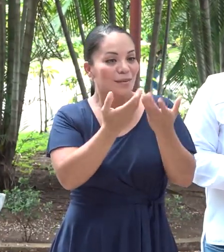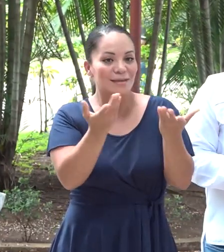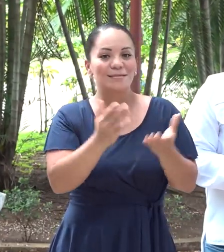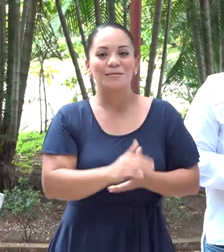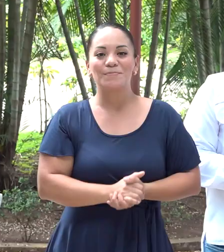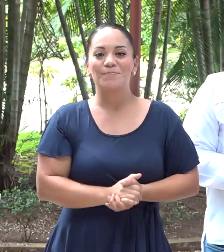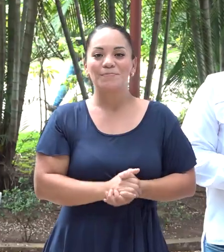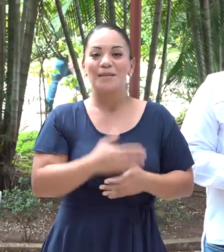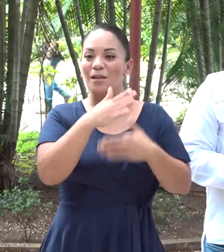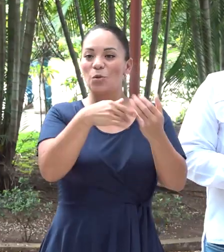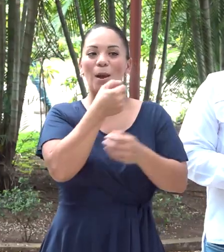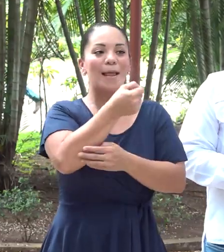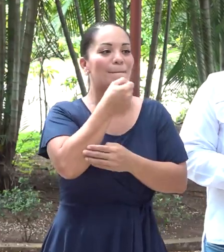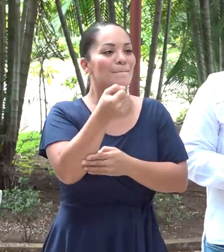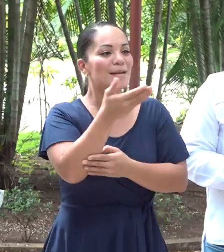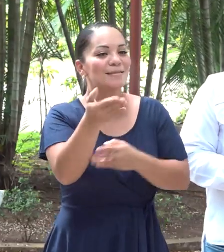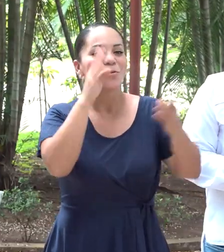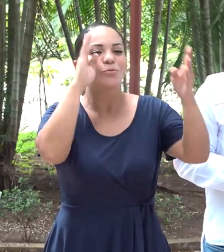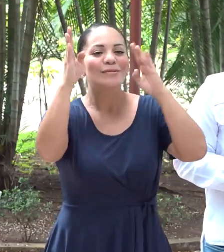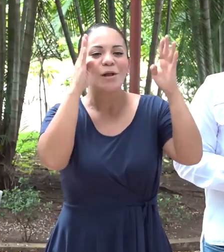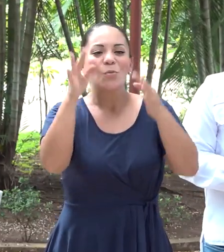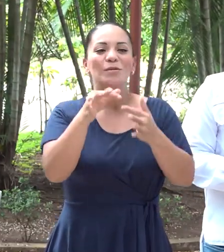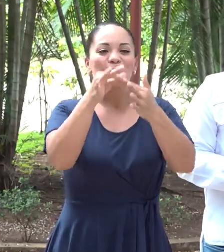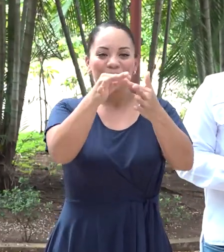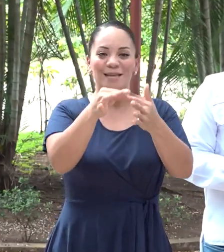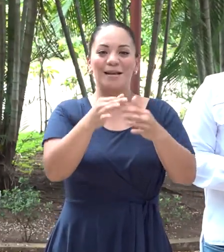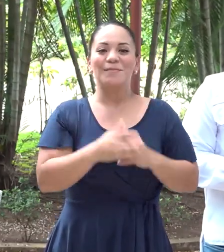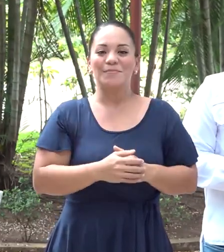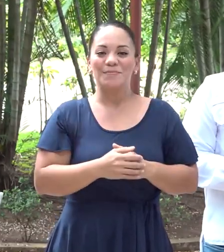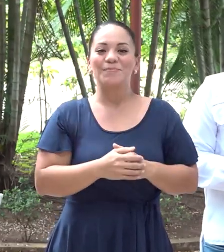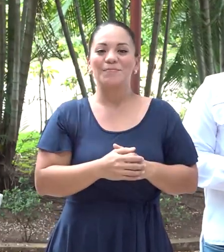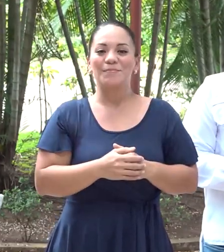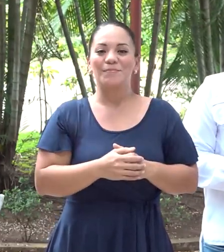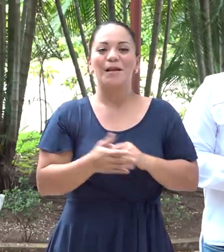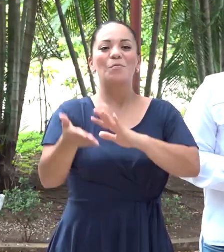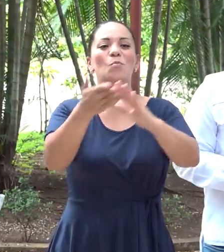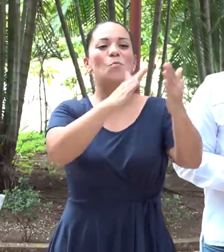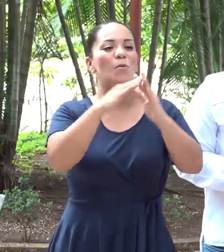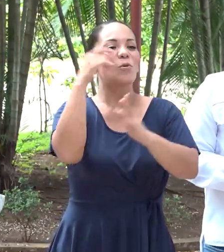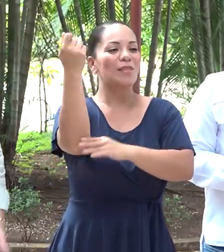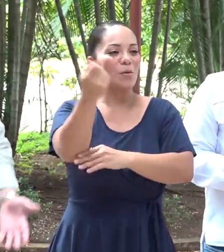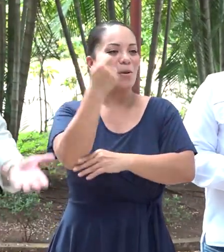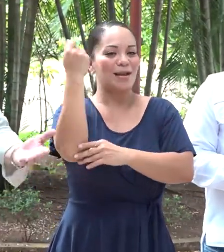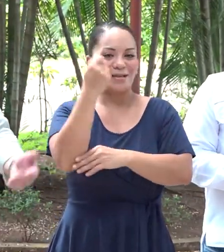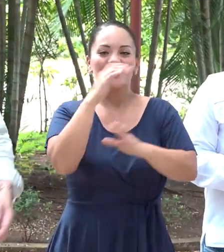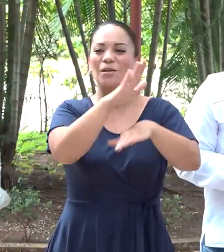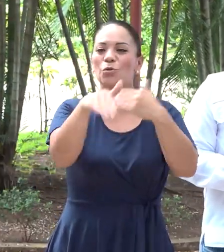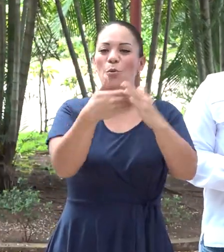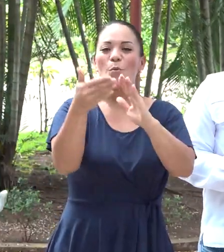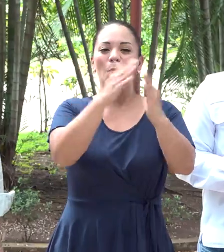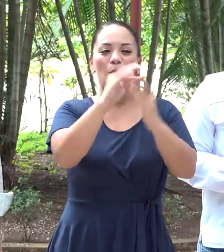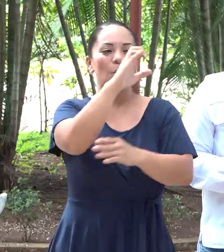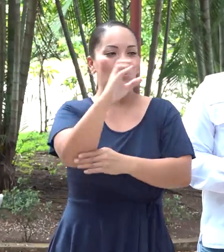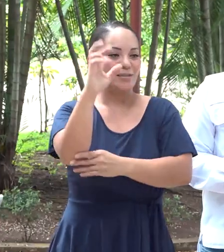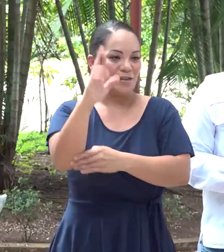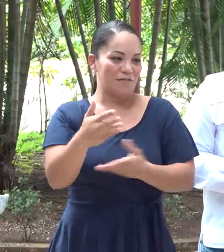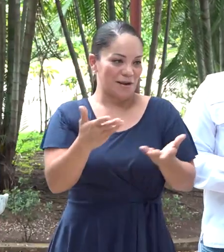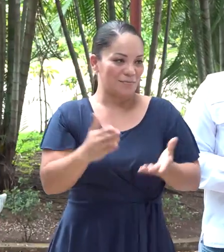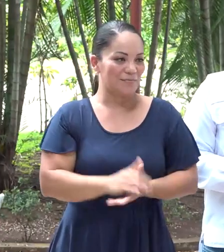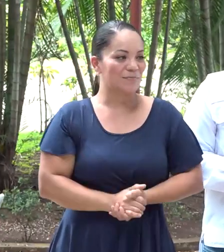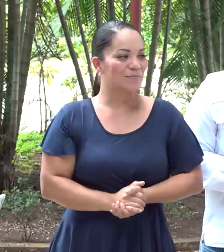tener la prensa. Un saludo muy especial antes de eso al pueblo de Guanacaste y a todo el pueblo de Costa Rica.